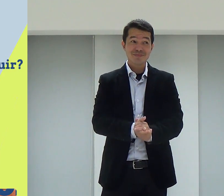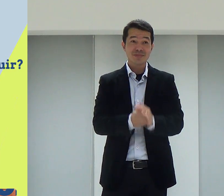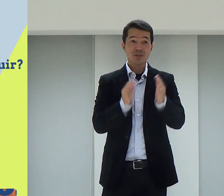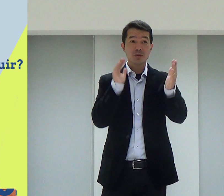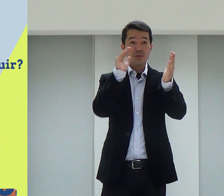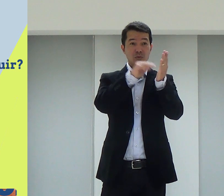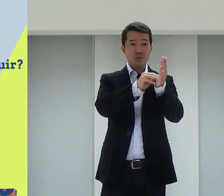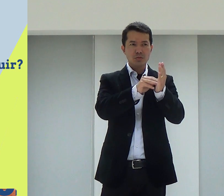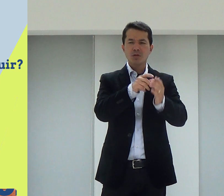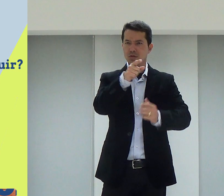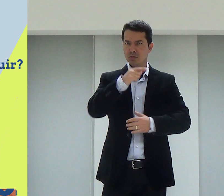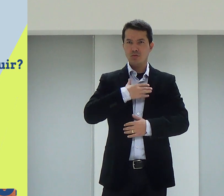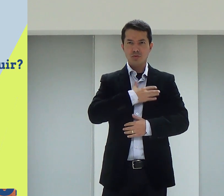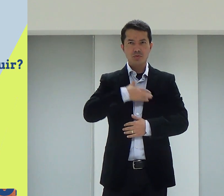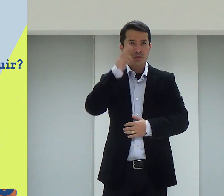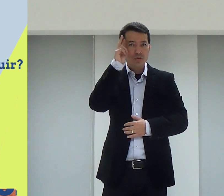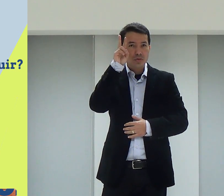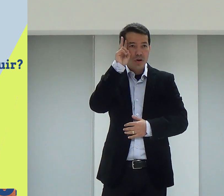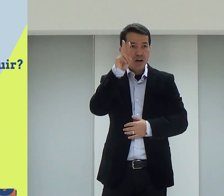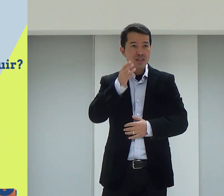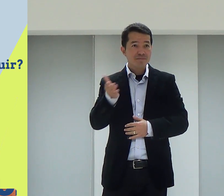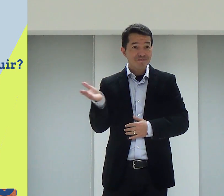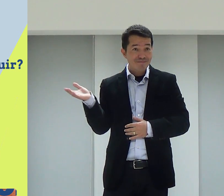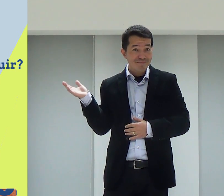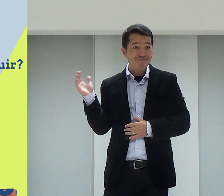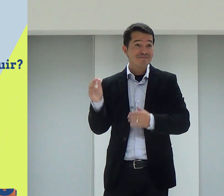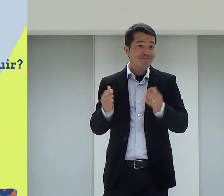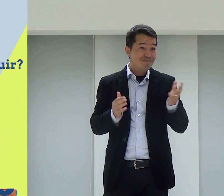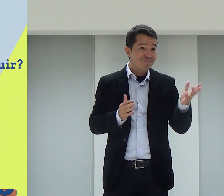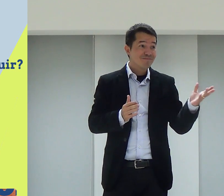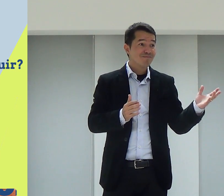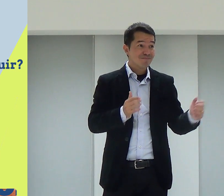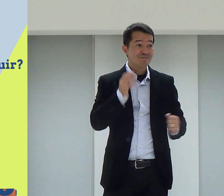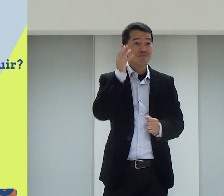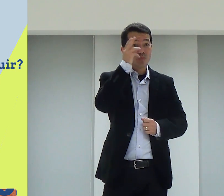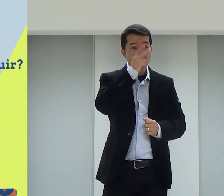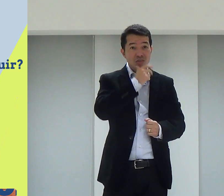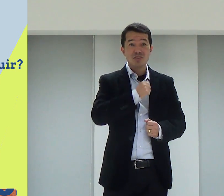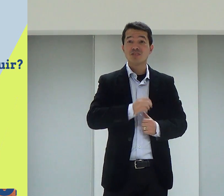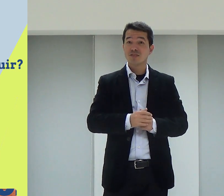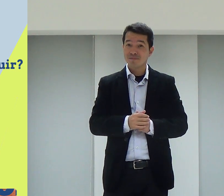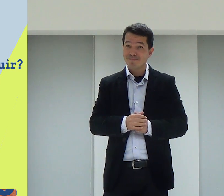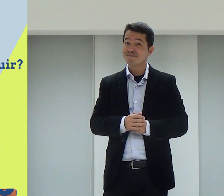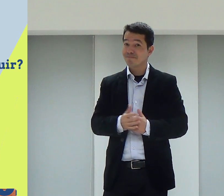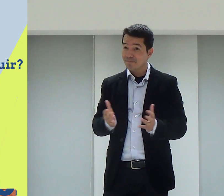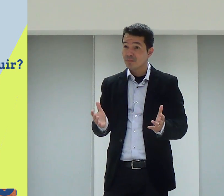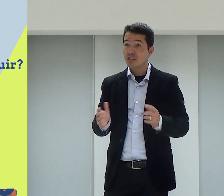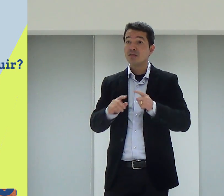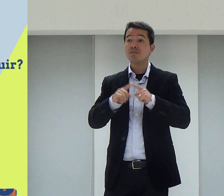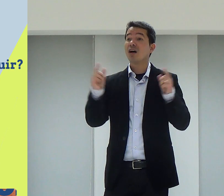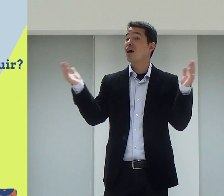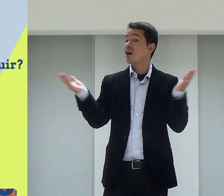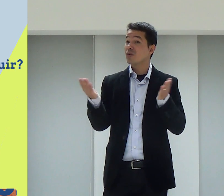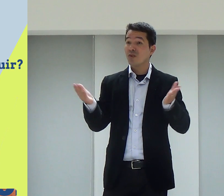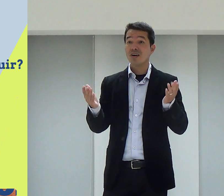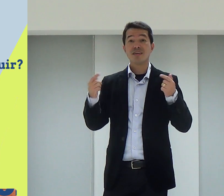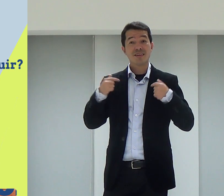Então, aqui. Você está gostando da história? Estão gostando? A história é bonita, não verdade? Mas